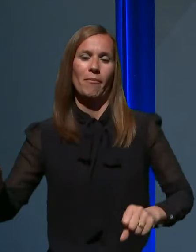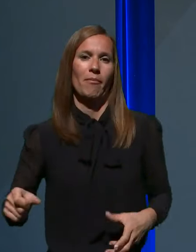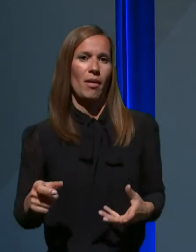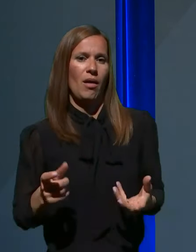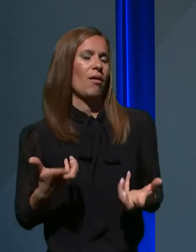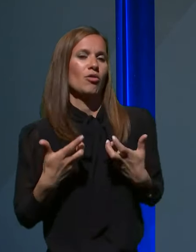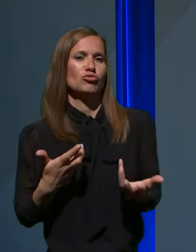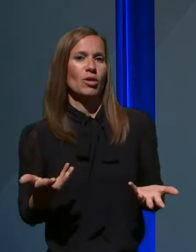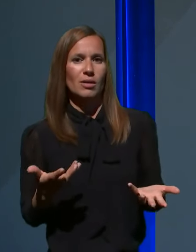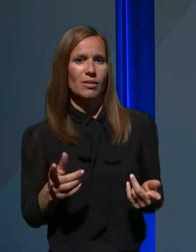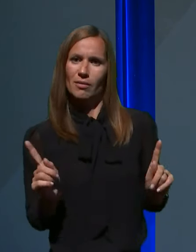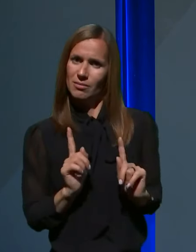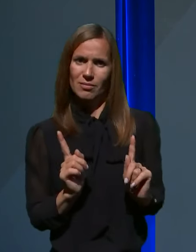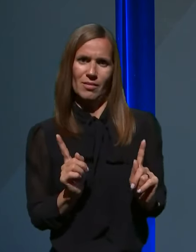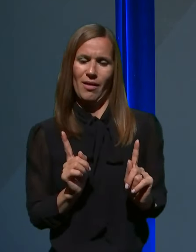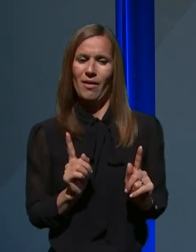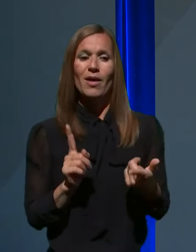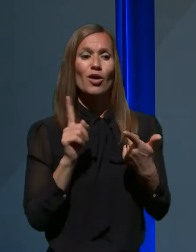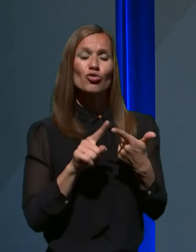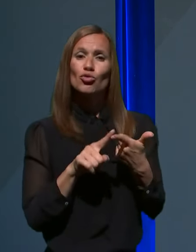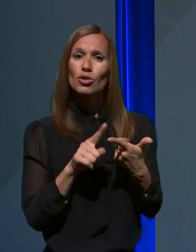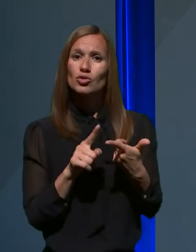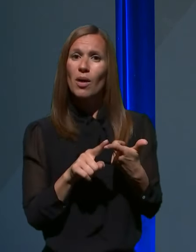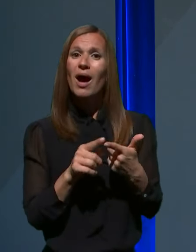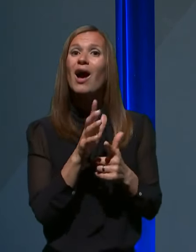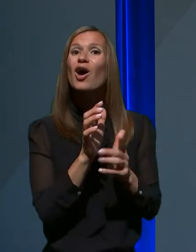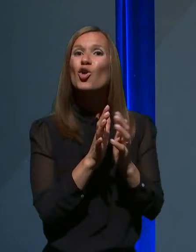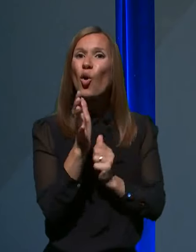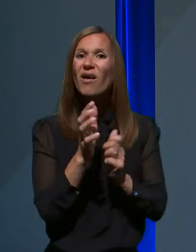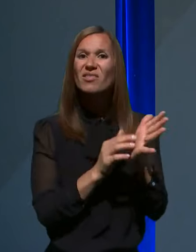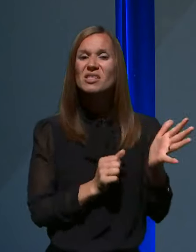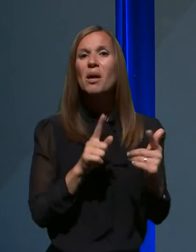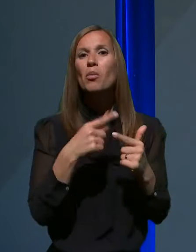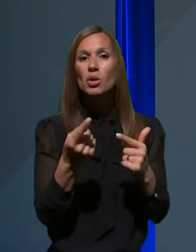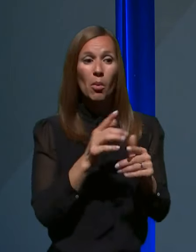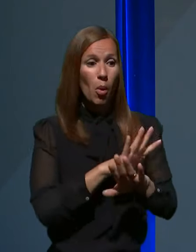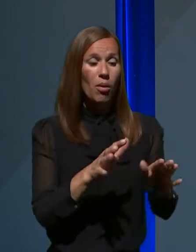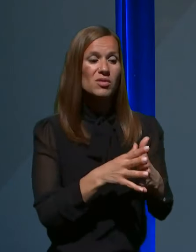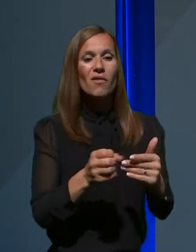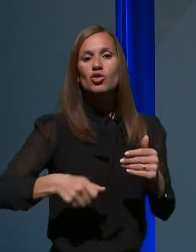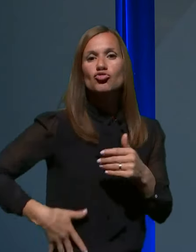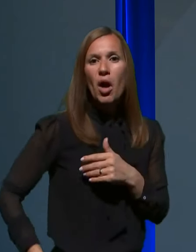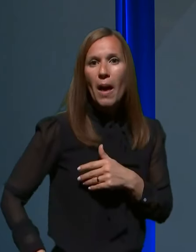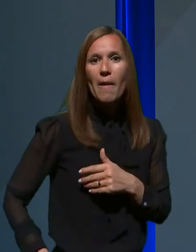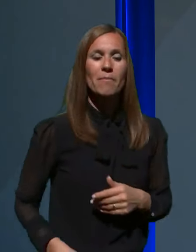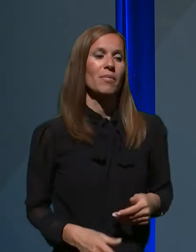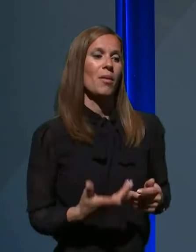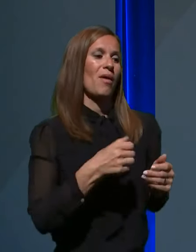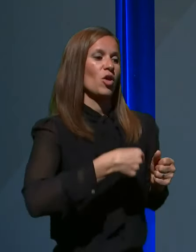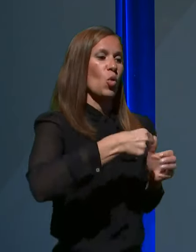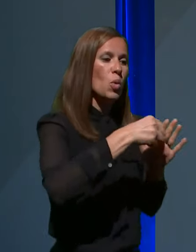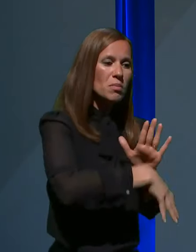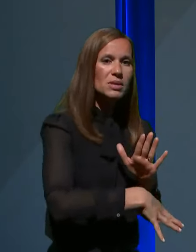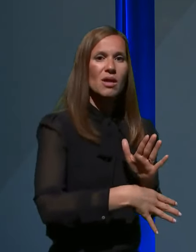trgovinah. In drugič, te rokavice so pogosto romale v žep domov in ponovno v uporabo ob